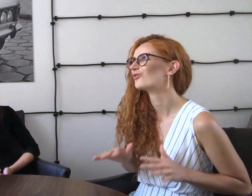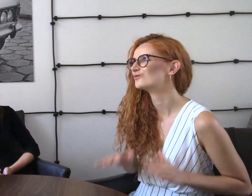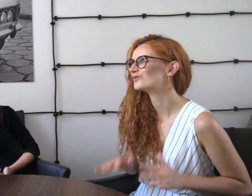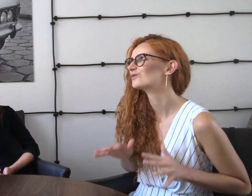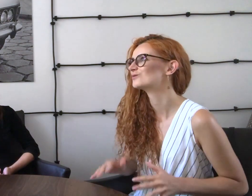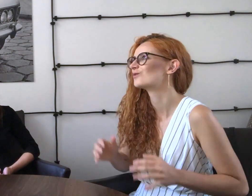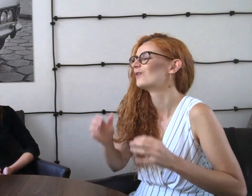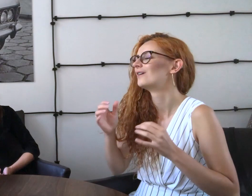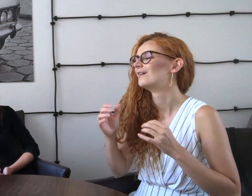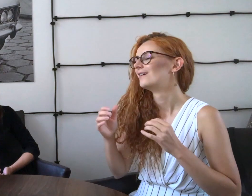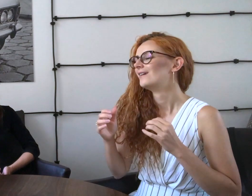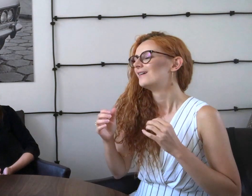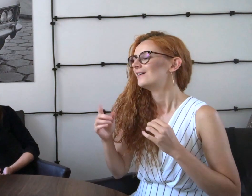Dużo, dużo, dużo